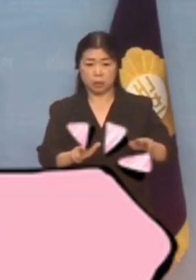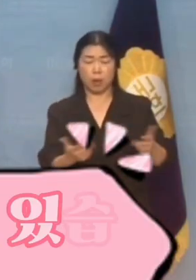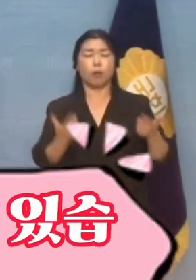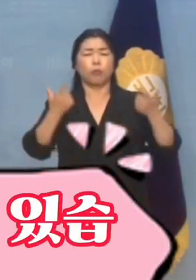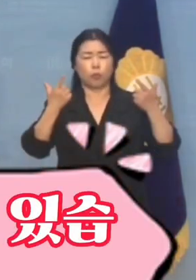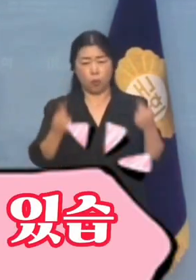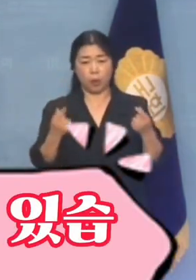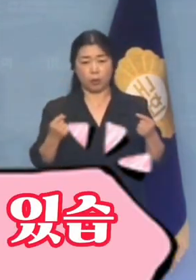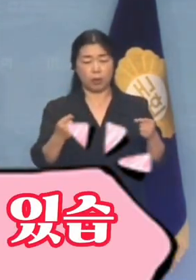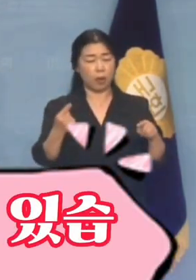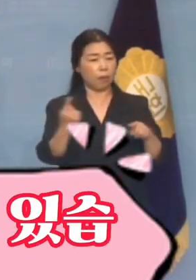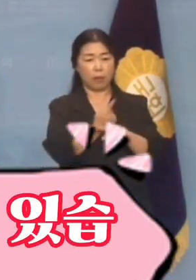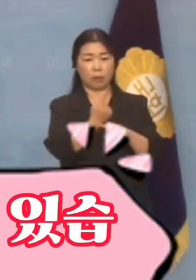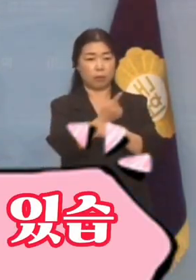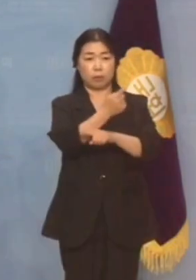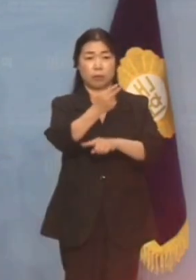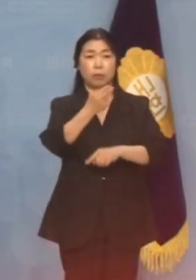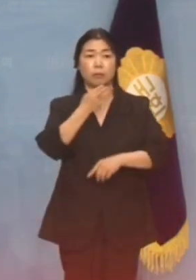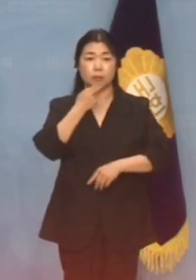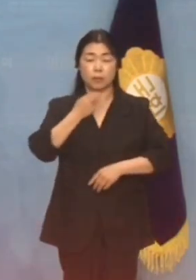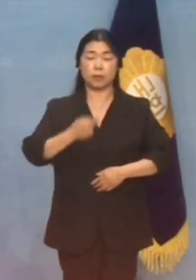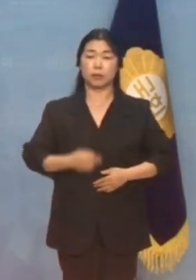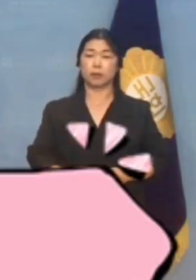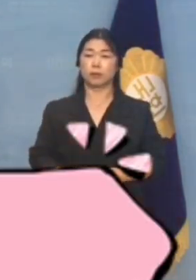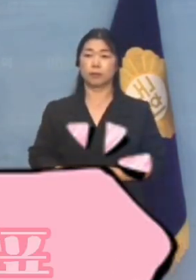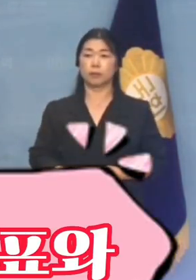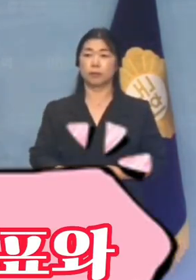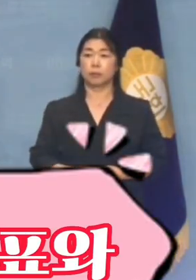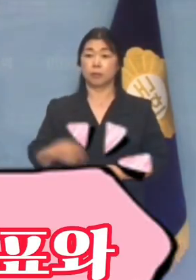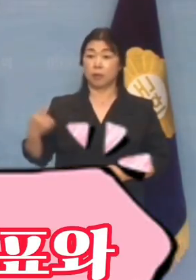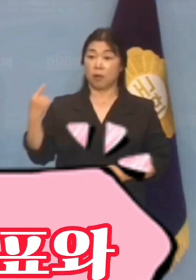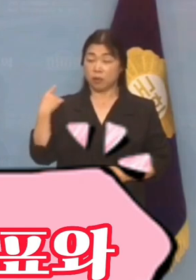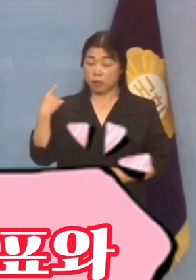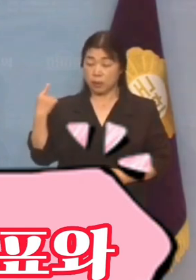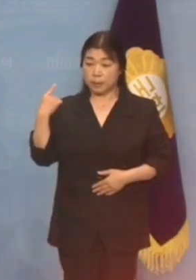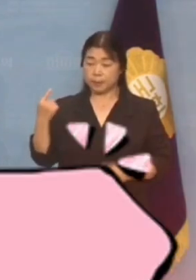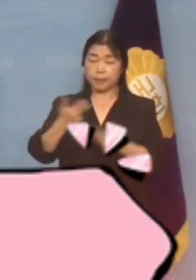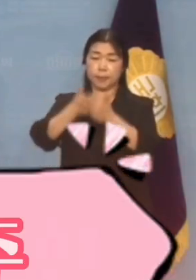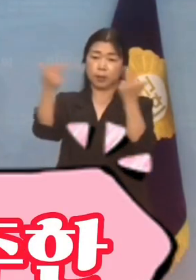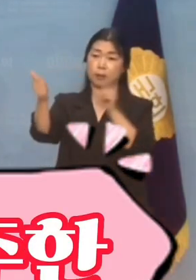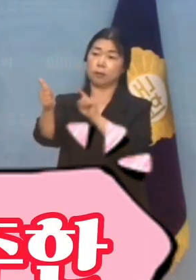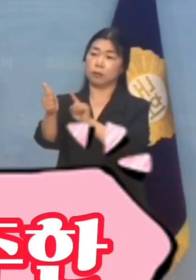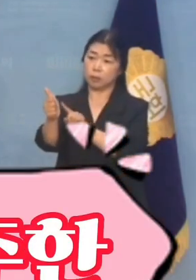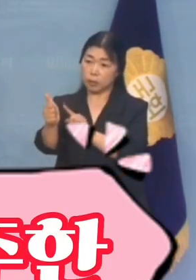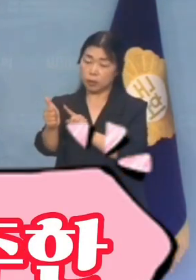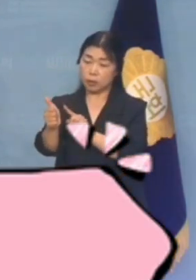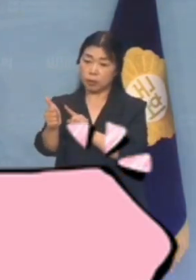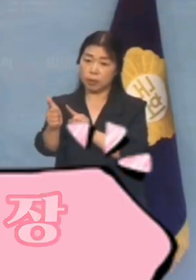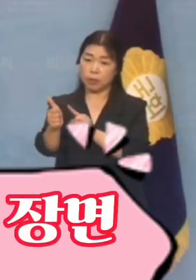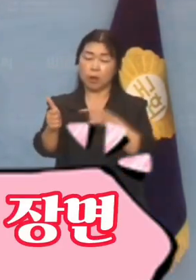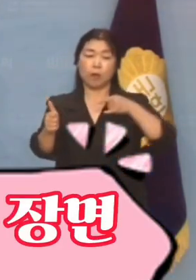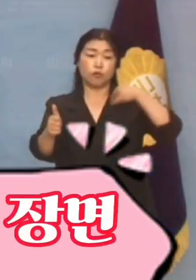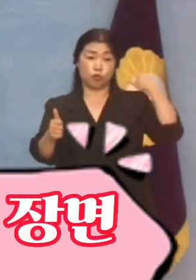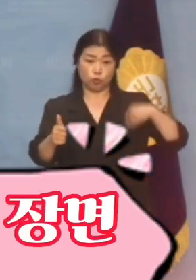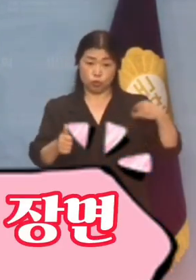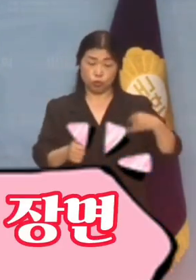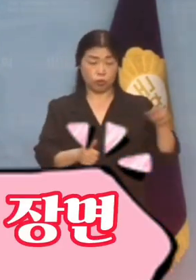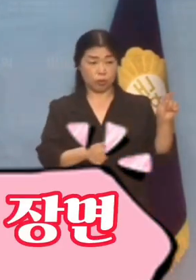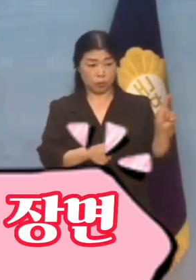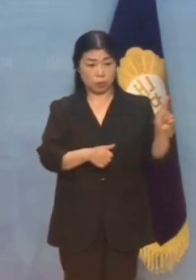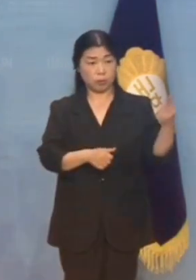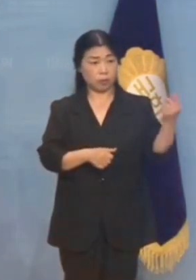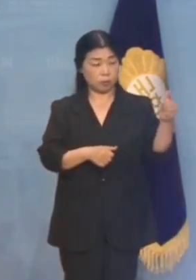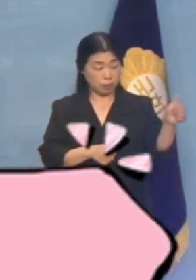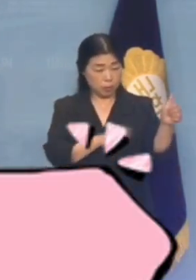나아가지 못하고 있습니다. 어제 이재명 대표와 싱하이밍 주한중국대사의 해동